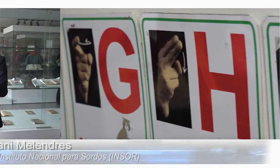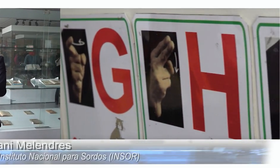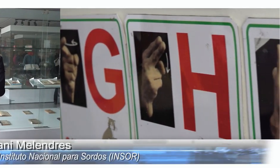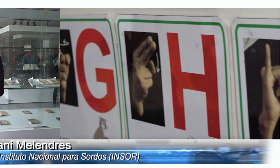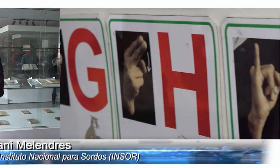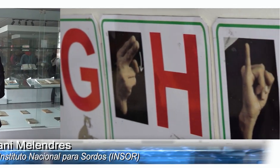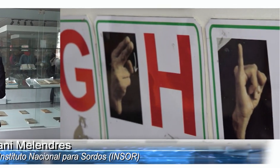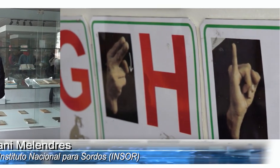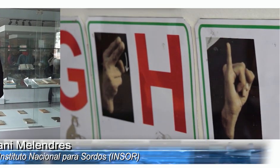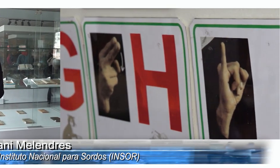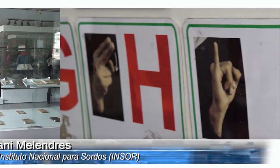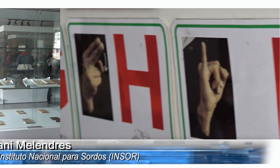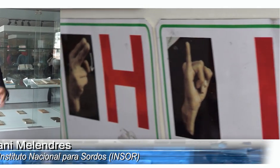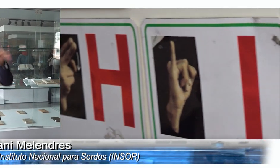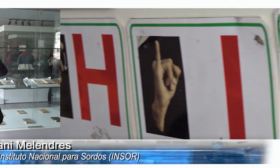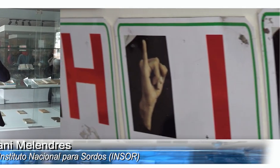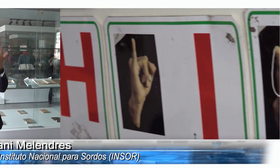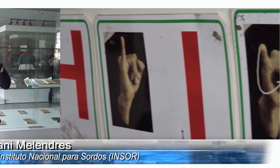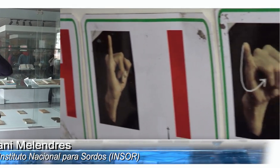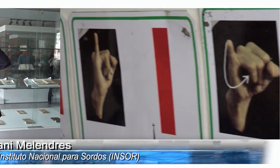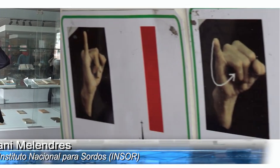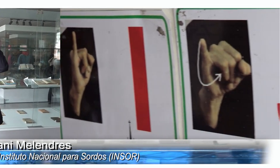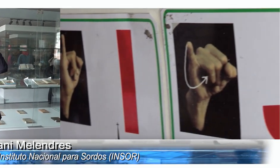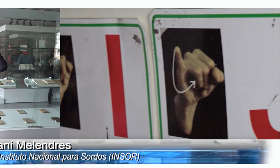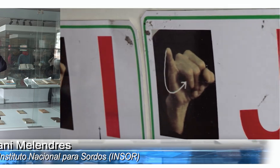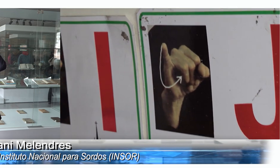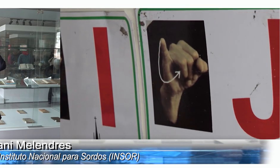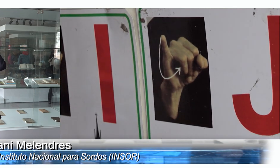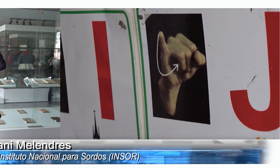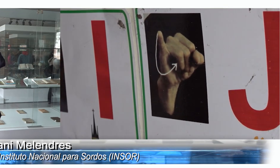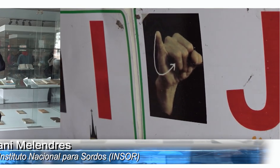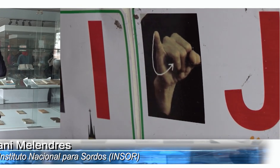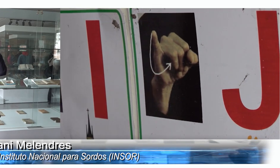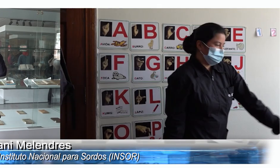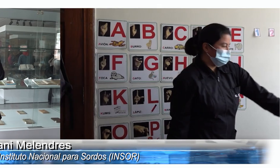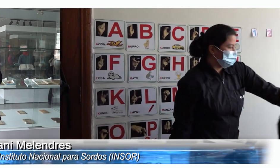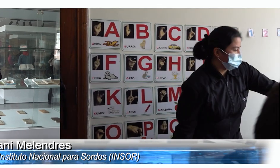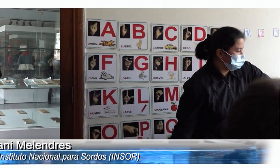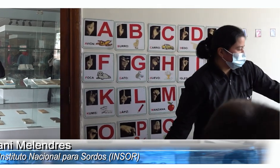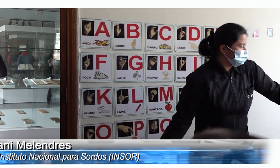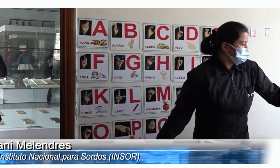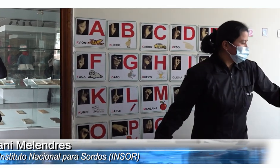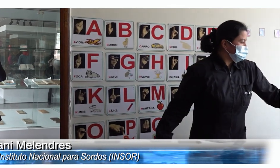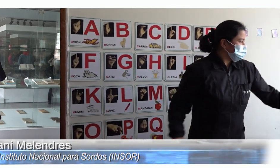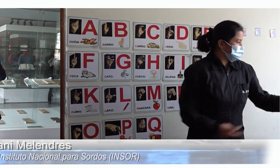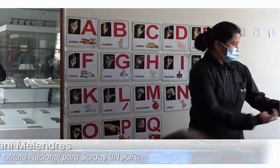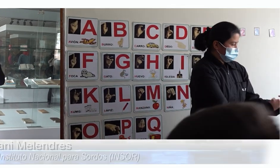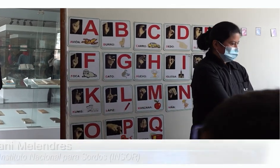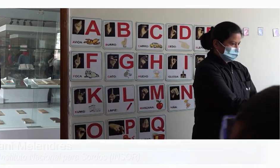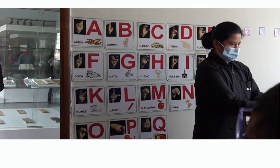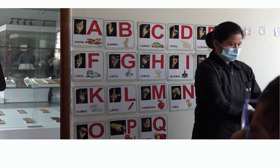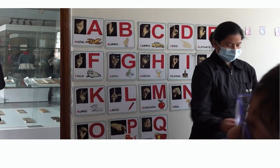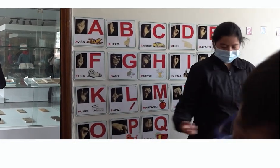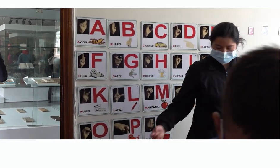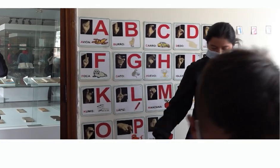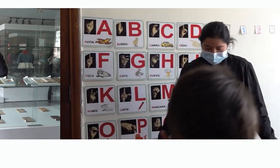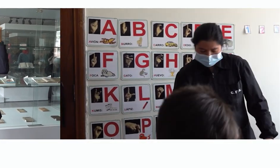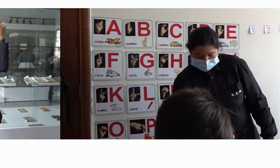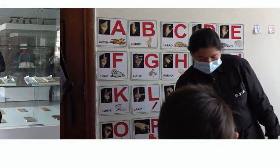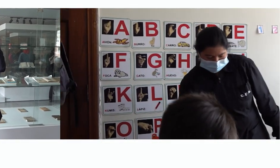En este momento es muy importante que quitemos ese paradigma, esa representación